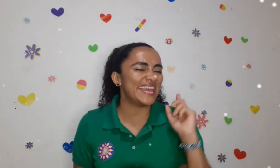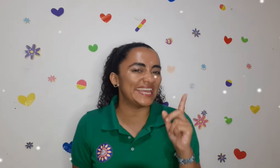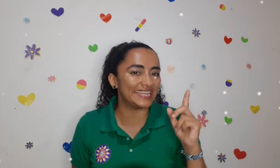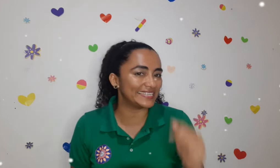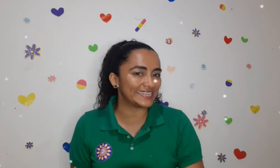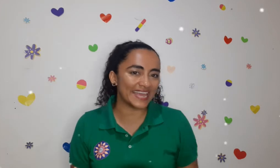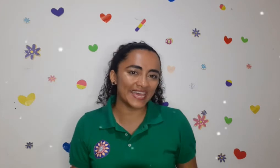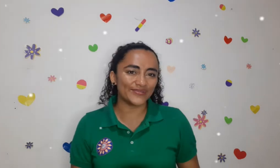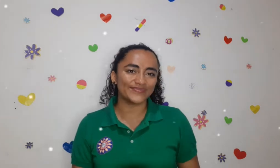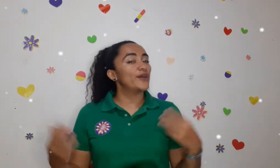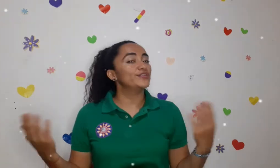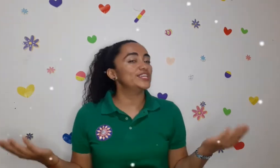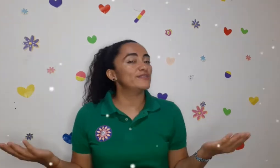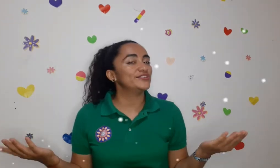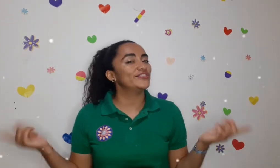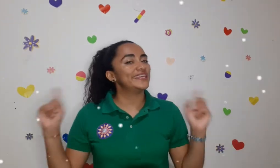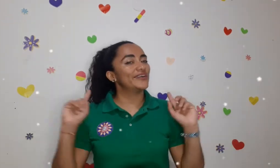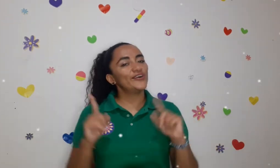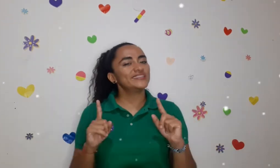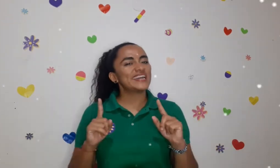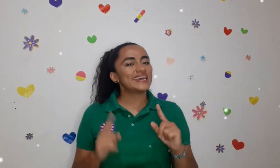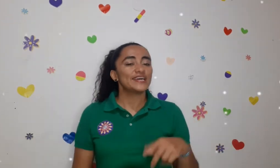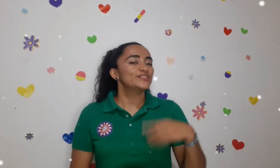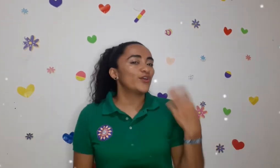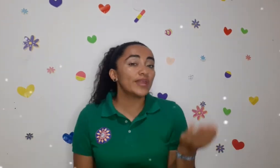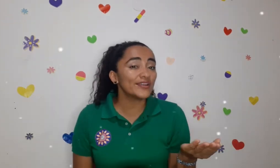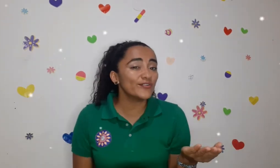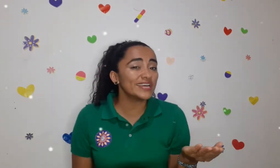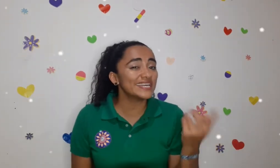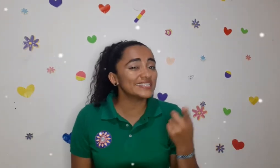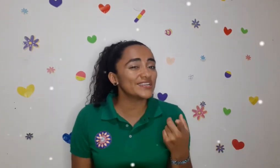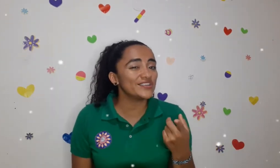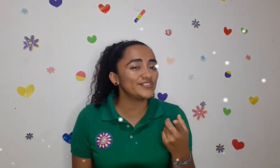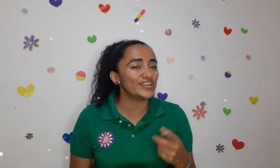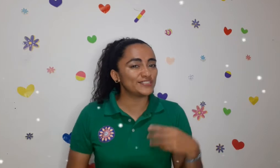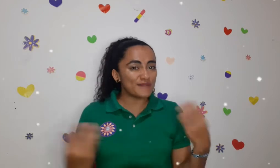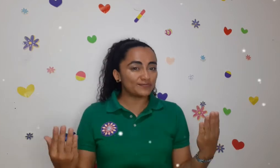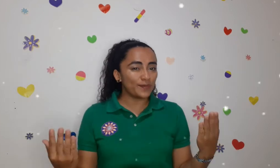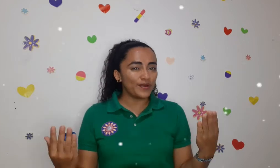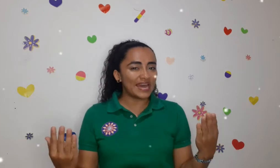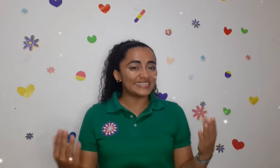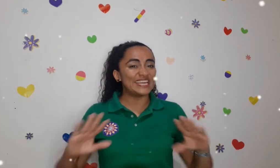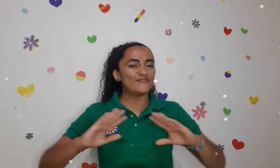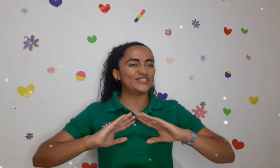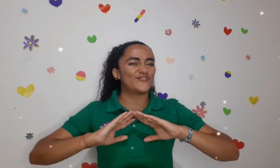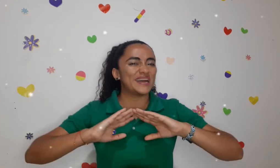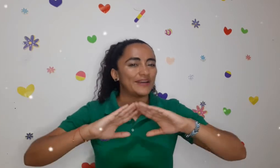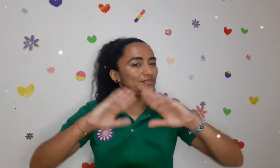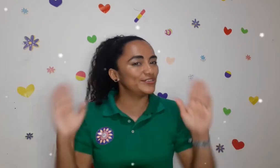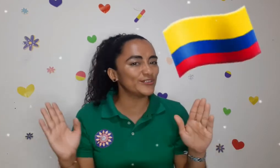en el extranjero. A continuación te contaré sobre algunas de las tradiciones más populares de nuestro maravilloso